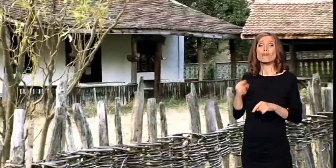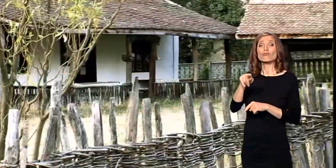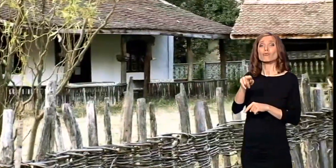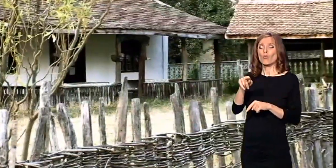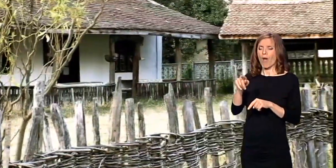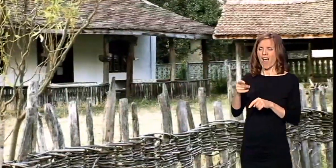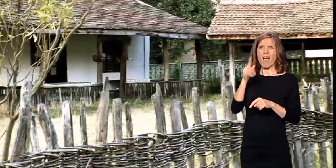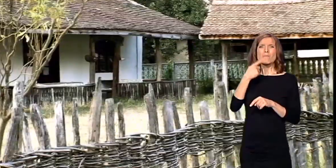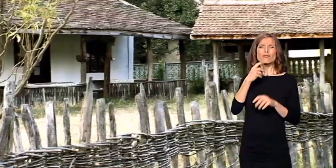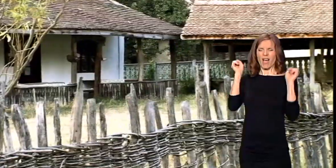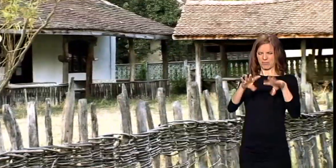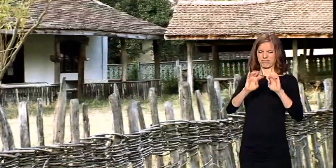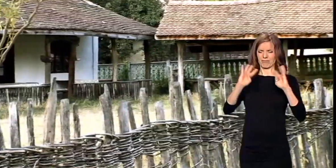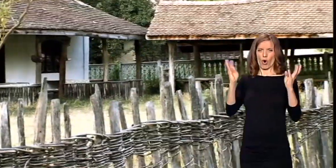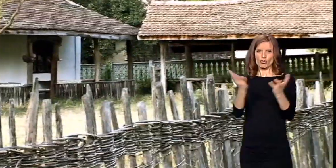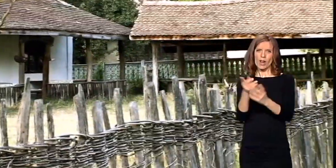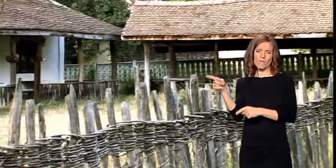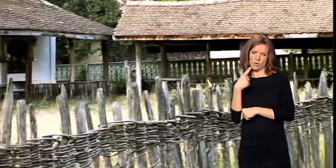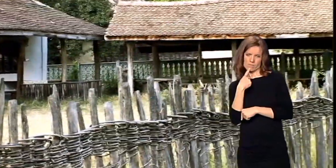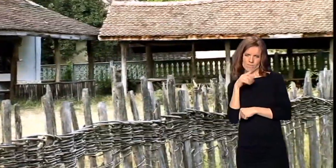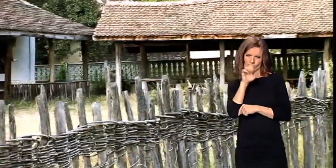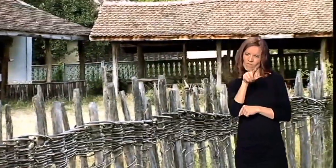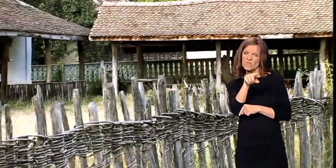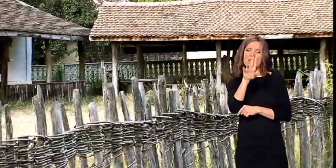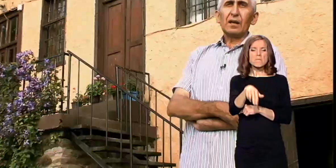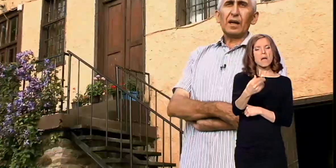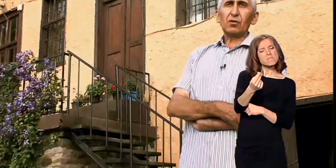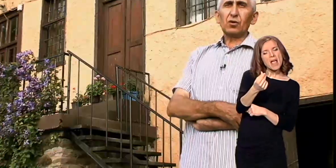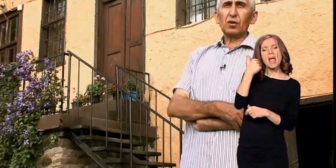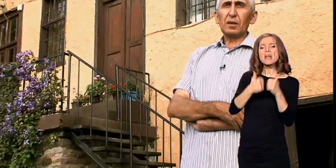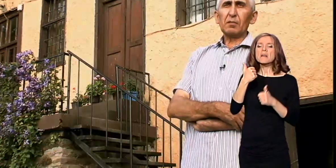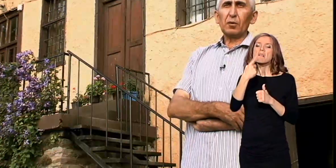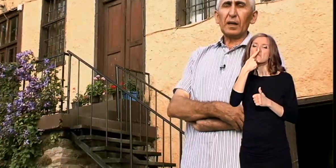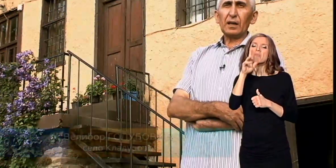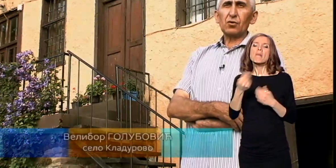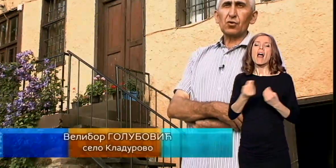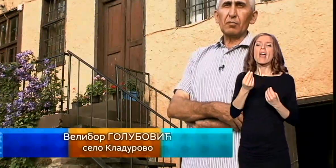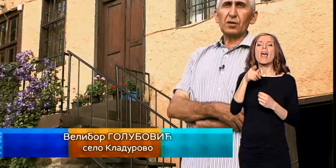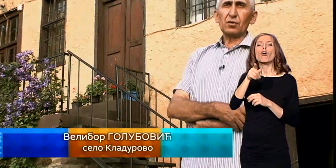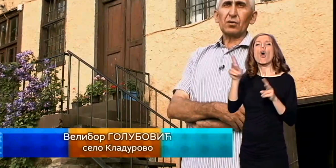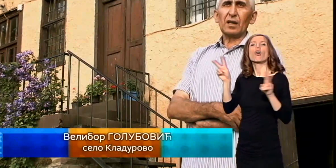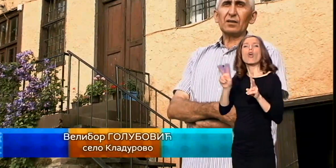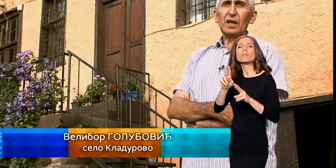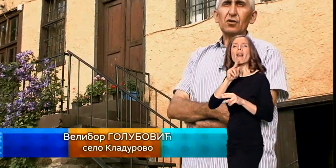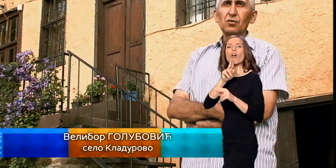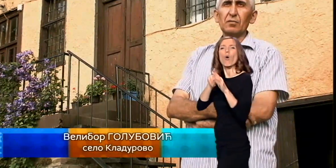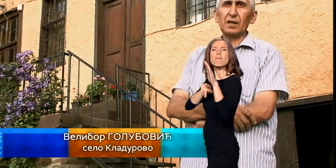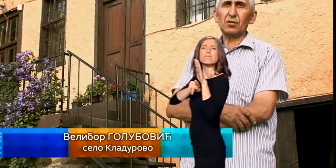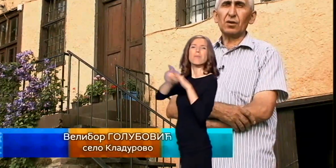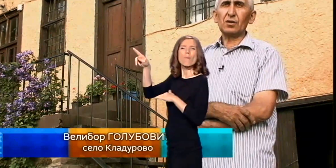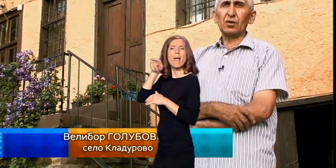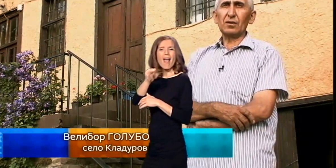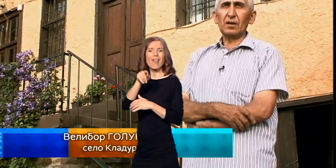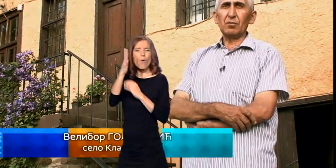izvačili muškarce koji su oni mislili da imaju pare ili su imali neko od rodbine pobegli u šume, što su ih zvali